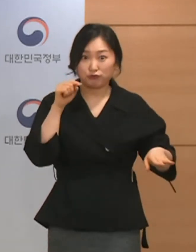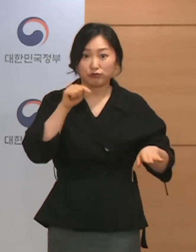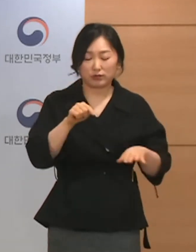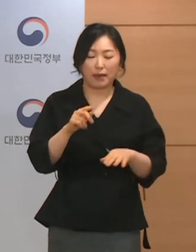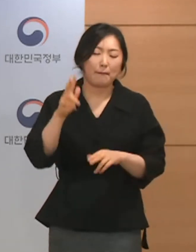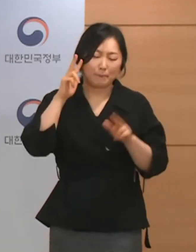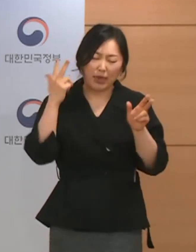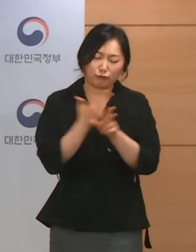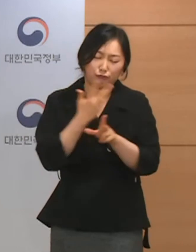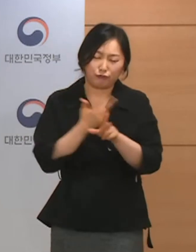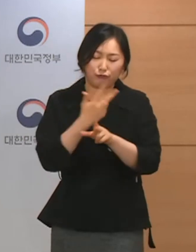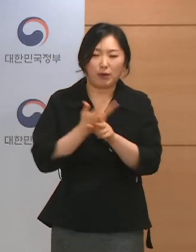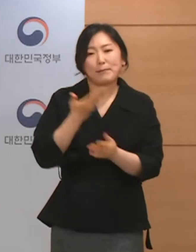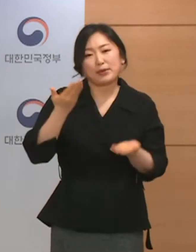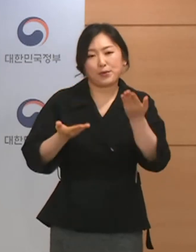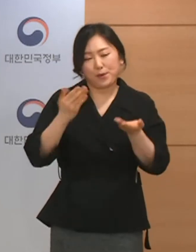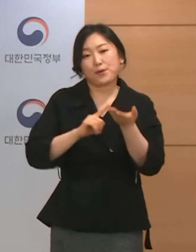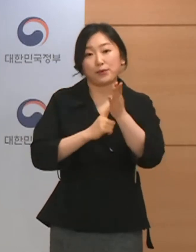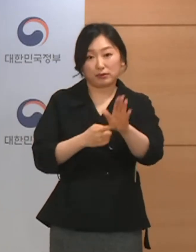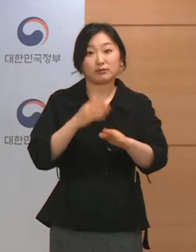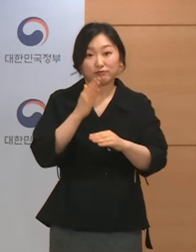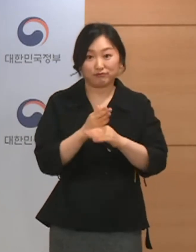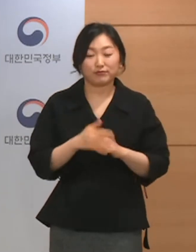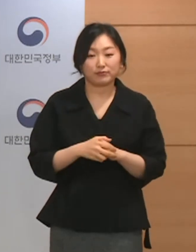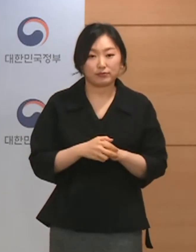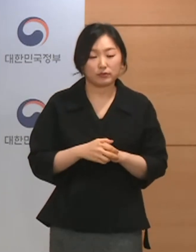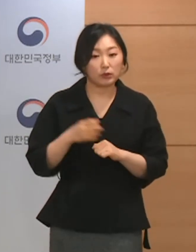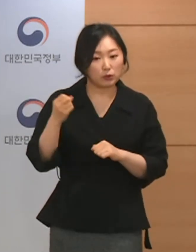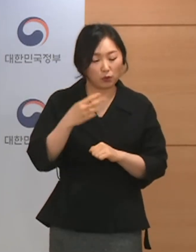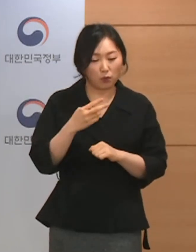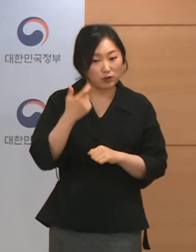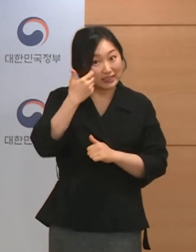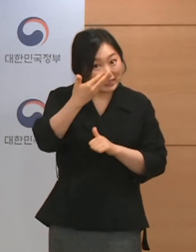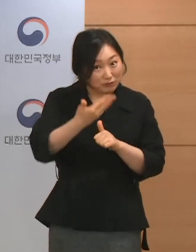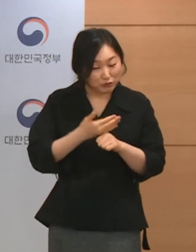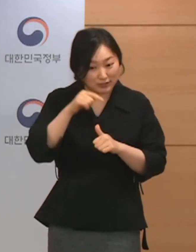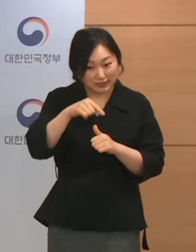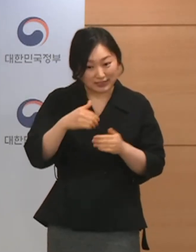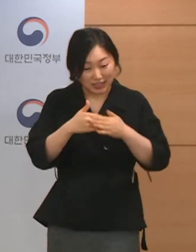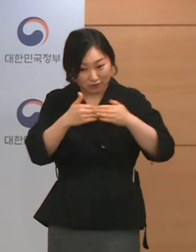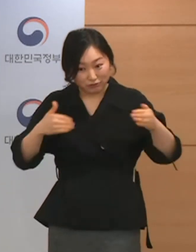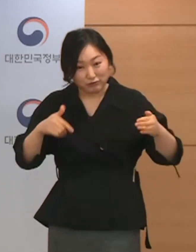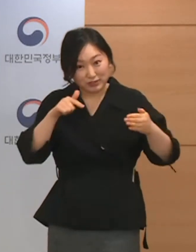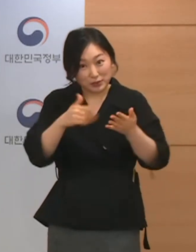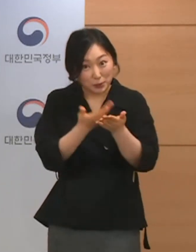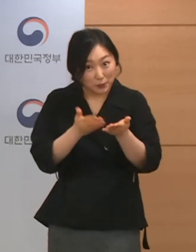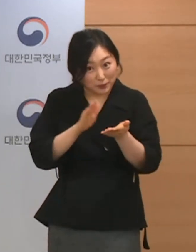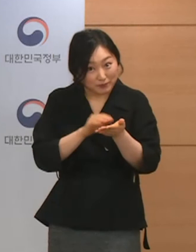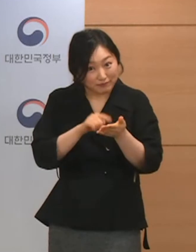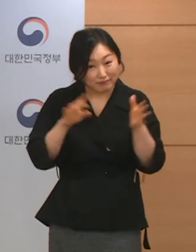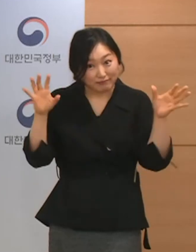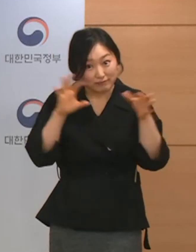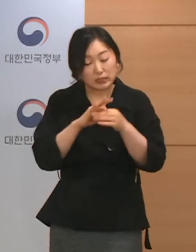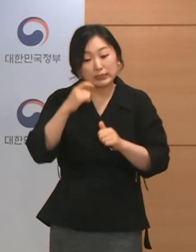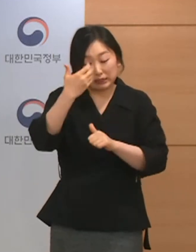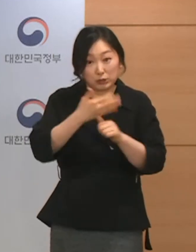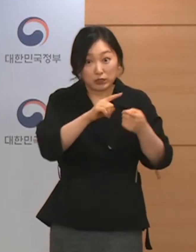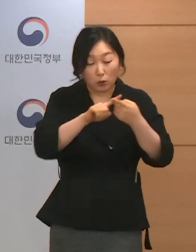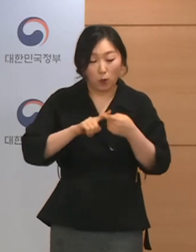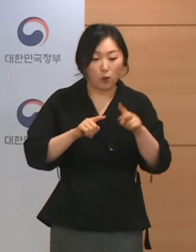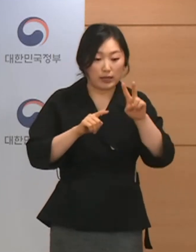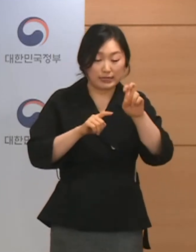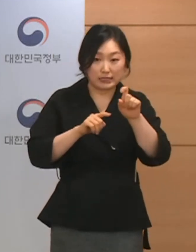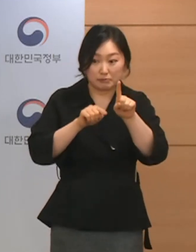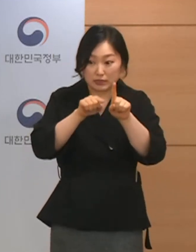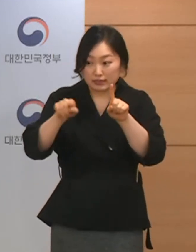매주 비교해 드리고 있습니다. 그리고 질의하신 사회적 거리 두기에 대한 부분들은 보도자료를 보시면 질의하신 대로 21일에서